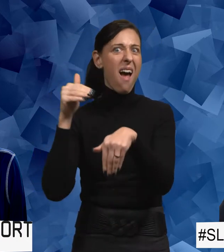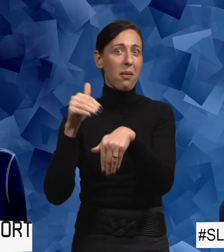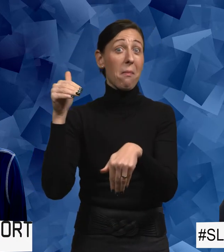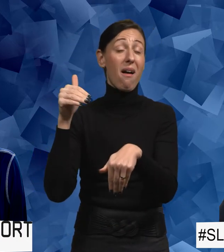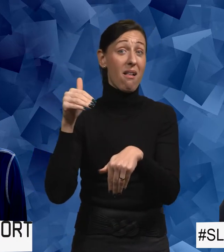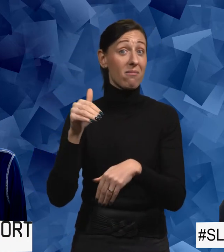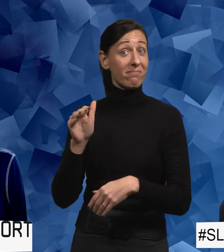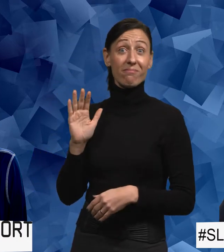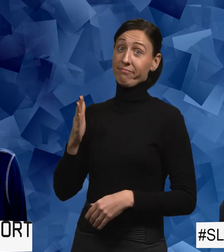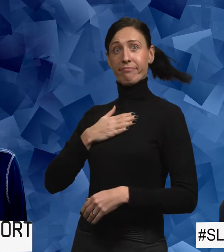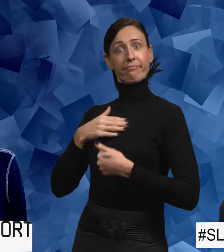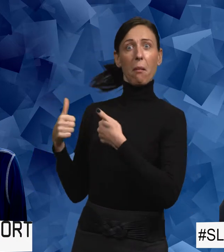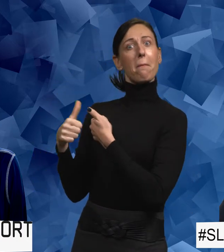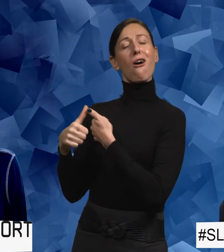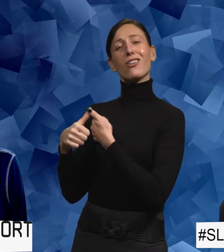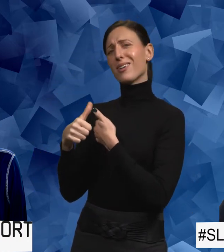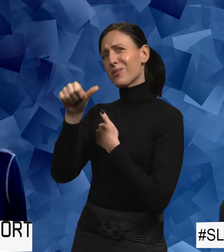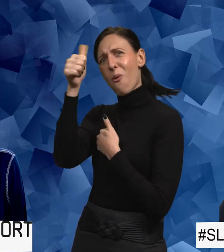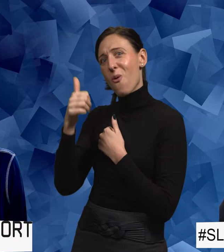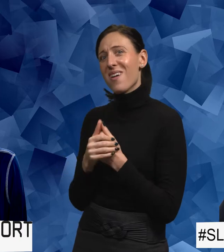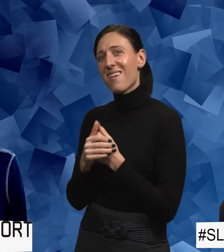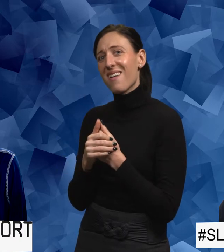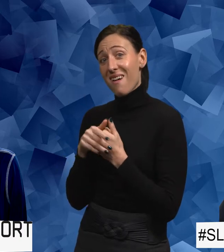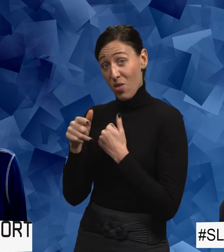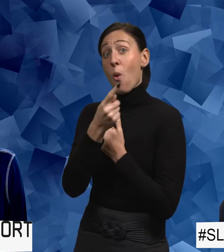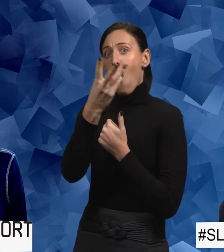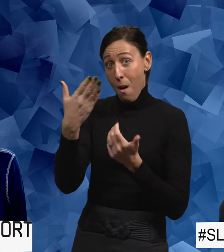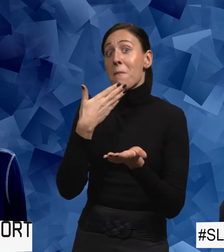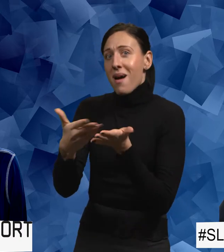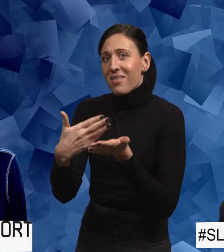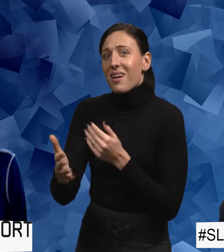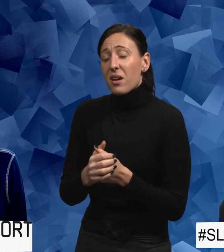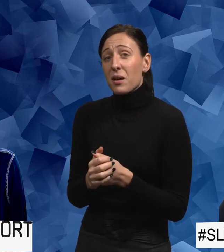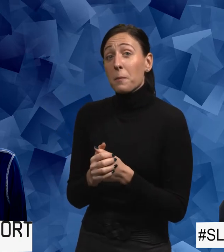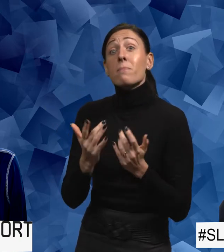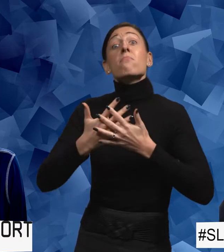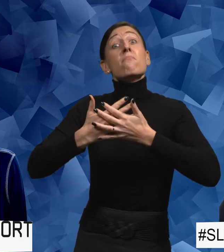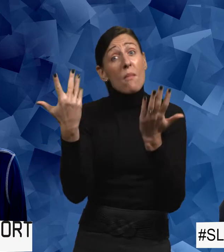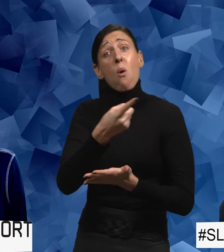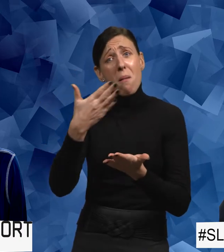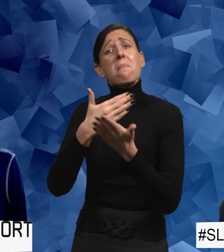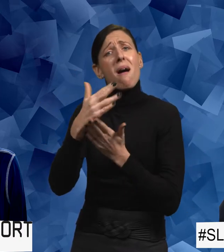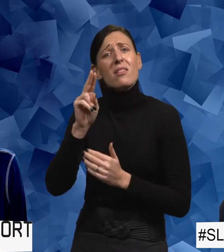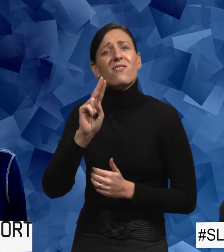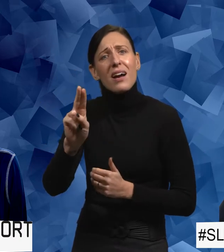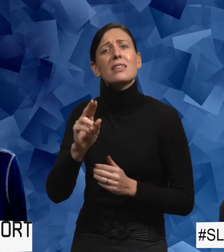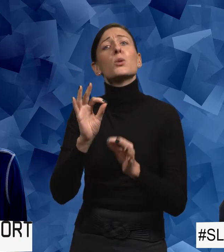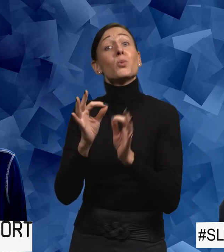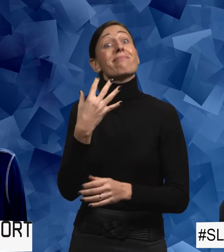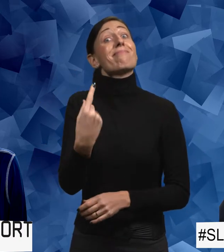att anmäla sin partner. Det är några som berättar om det. Många berättar faktiskt också just om